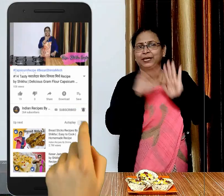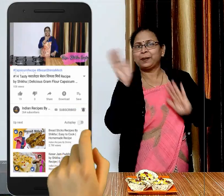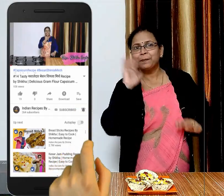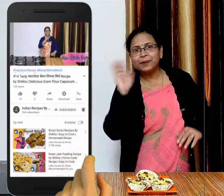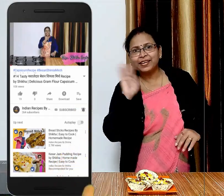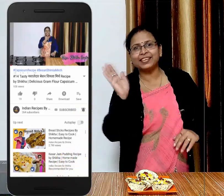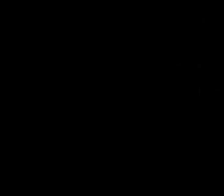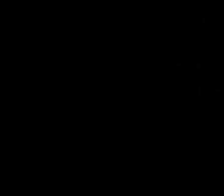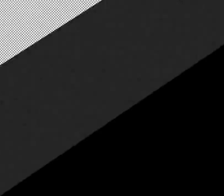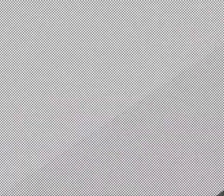में